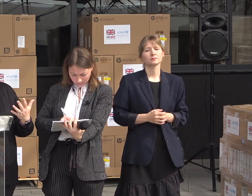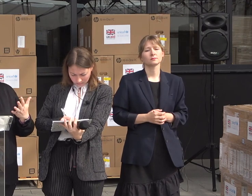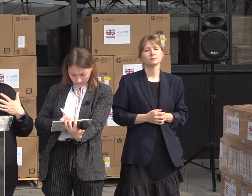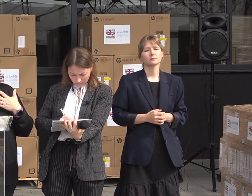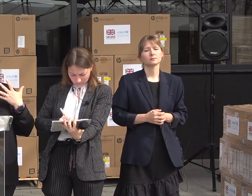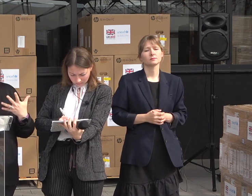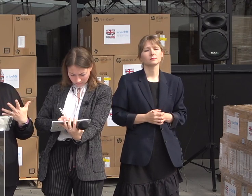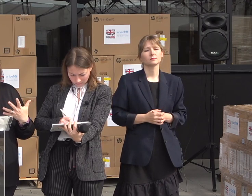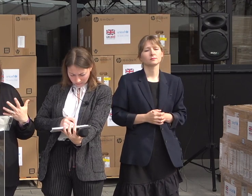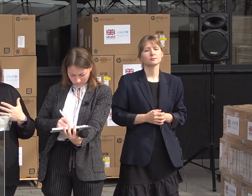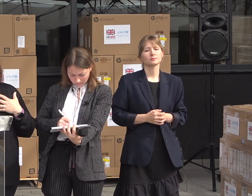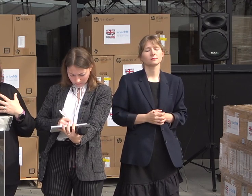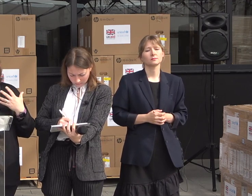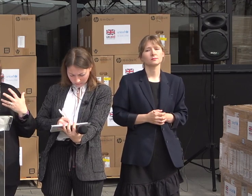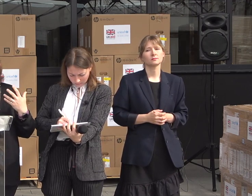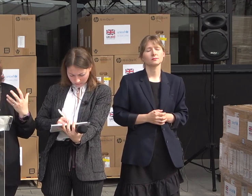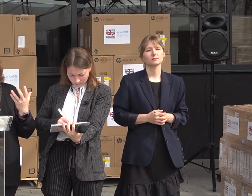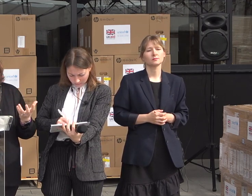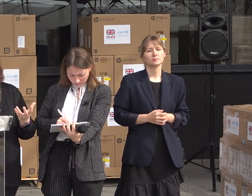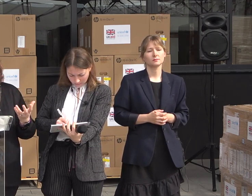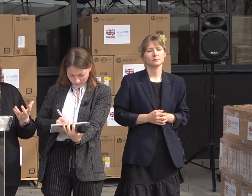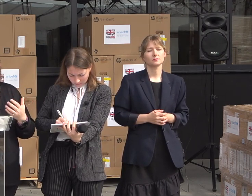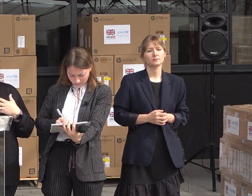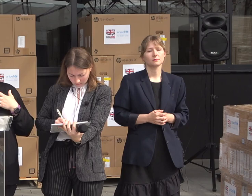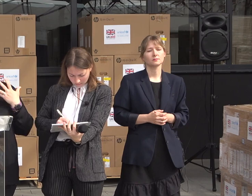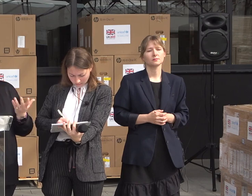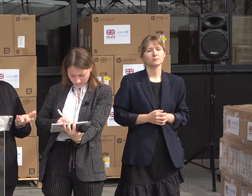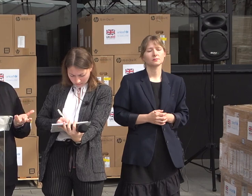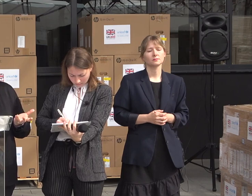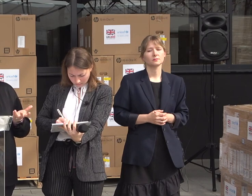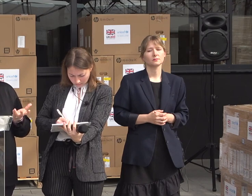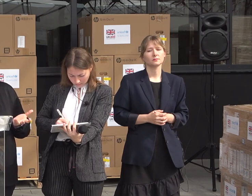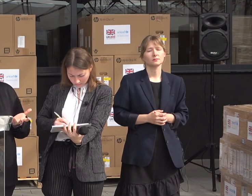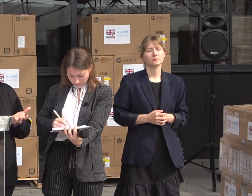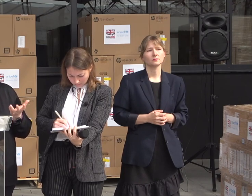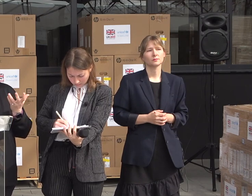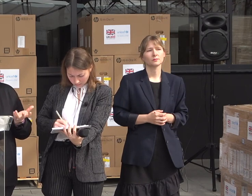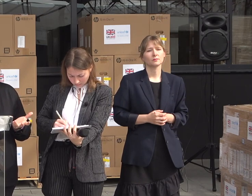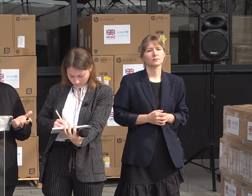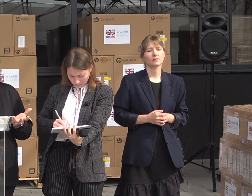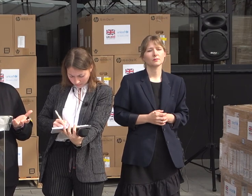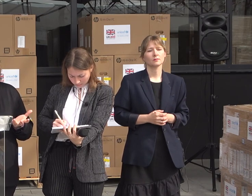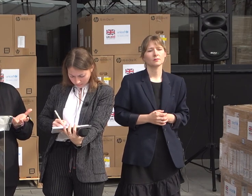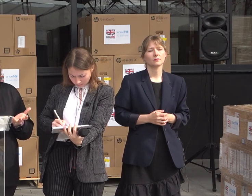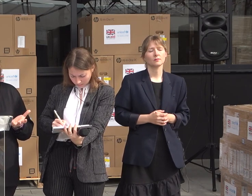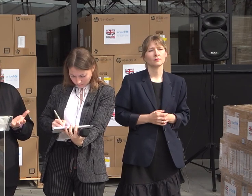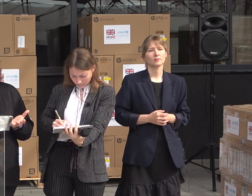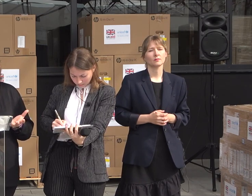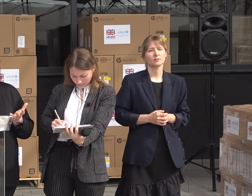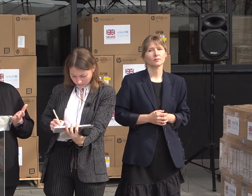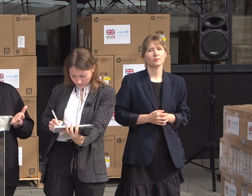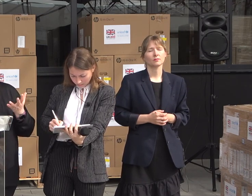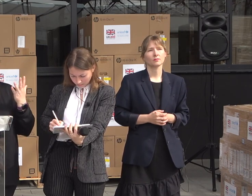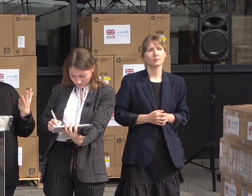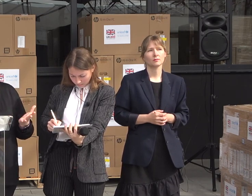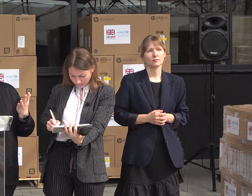systems, the different services meet what the children need because it cannot be cash alone to alleviate vulnerability in poverty.